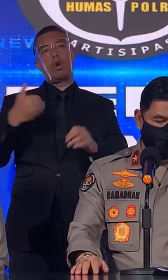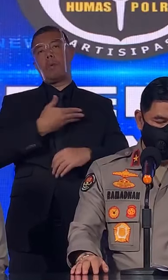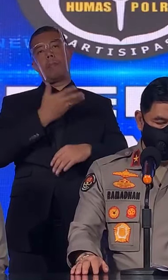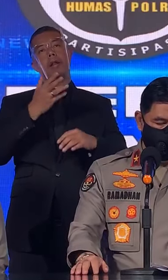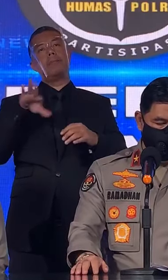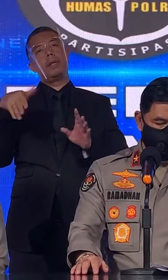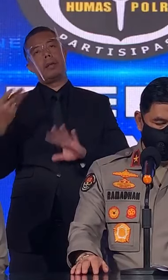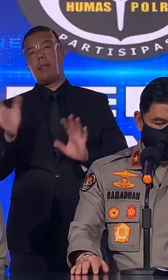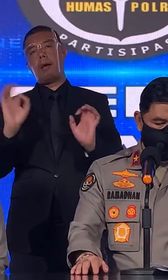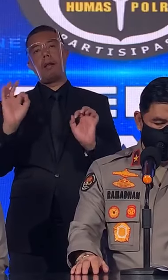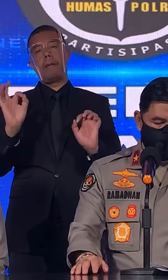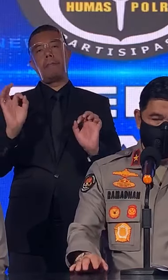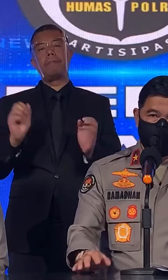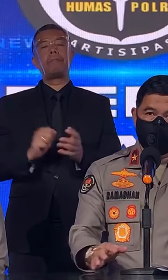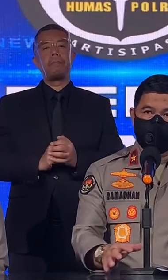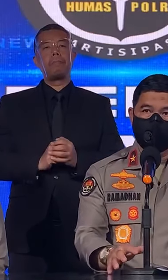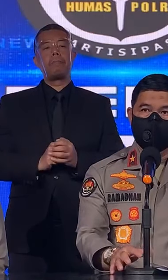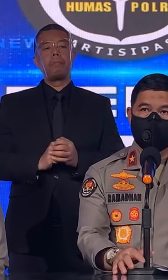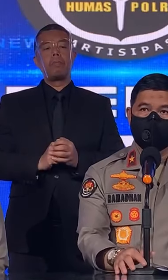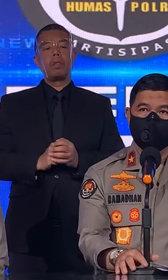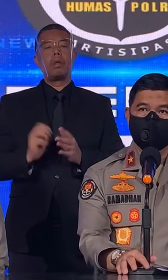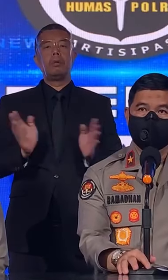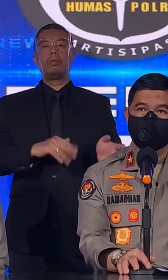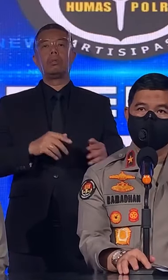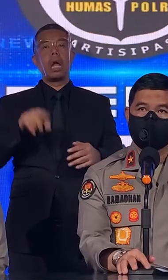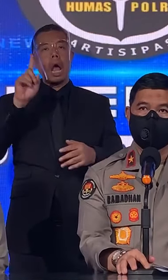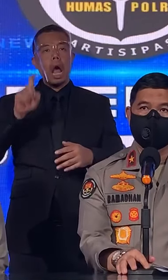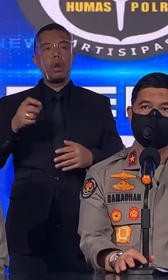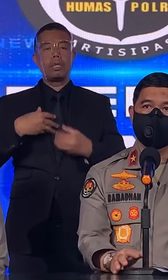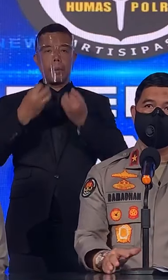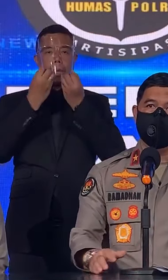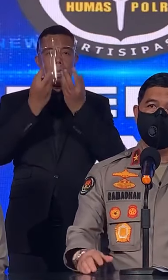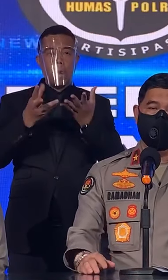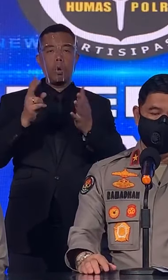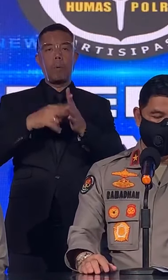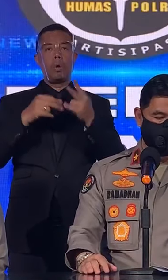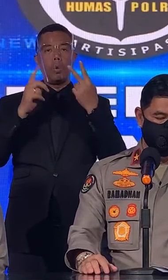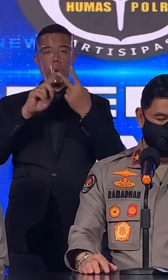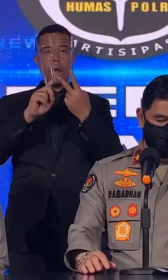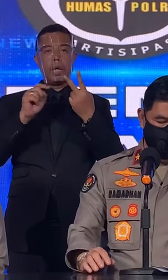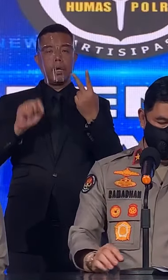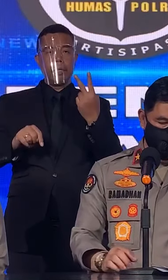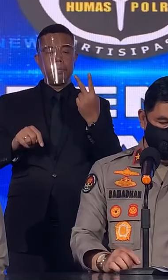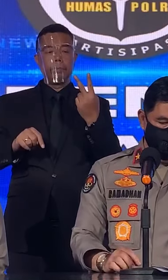korban jiwa. kemudian yang perlu saya sampaikan yang kedua,